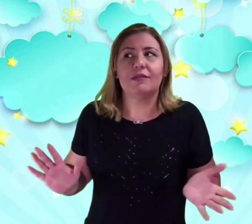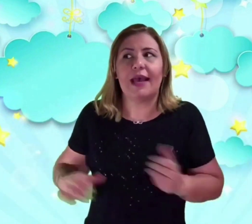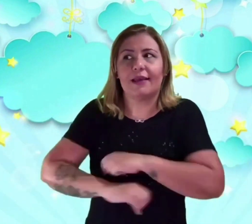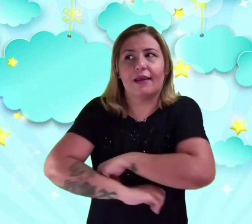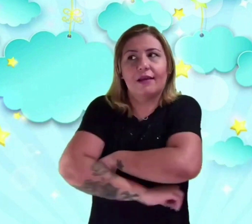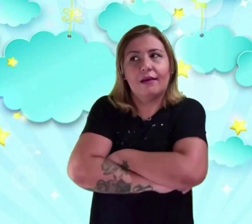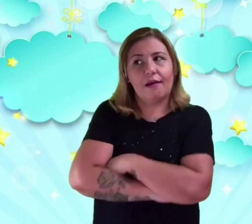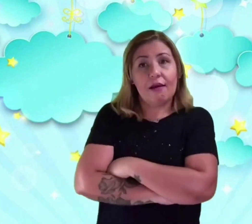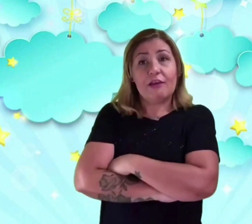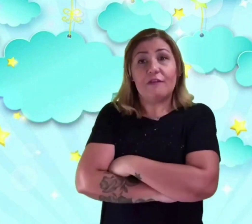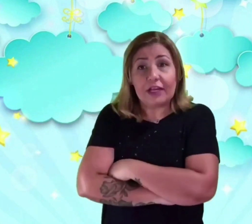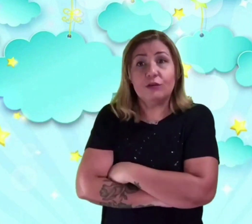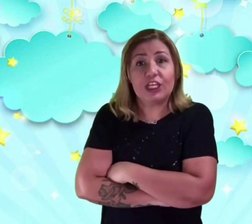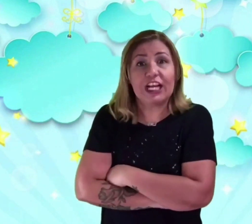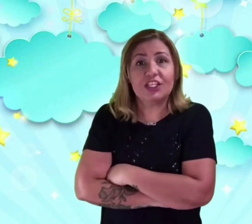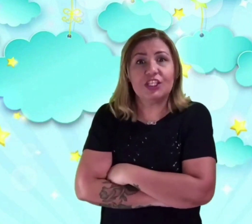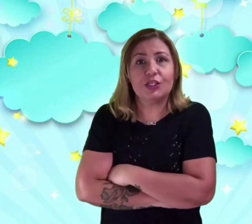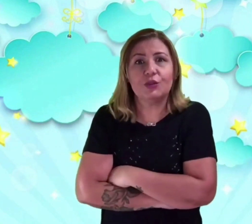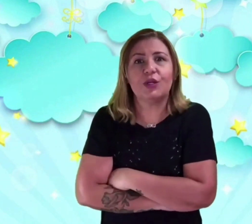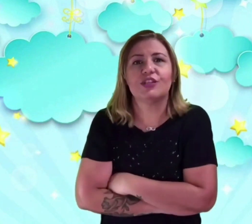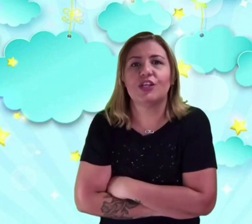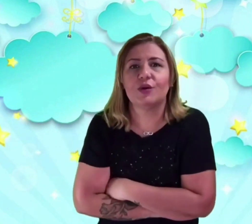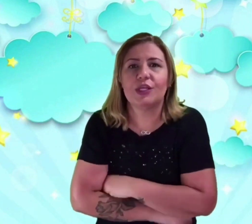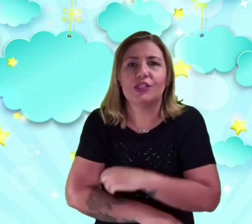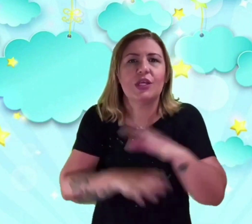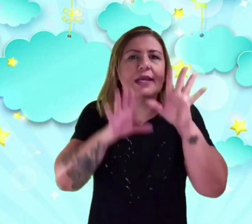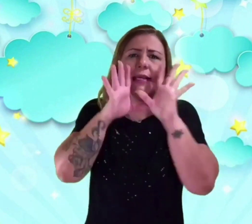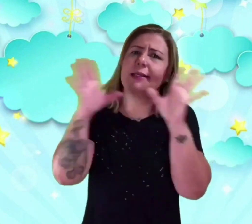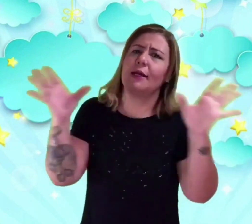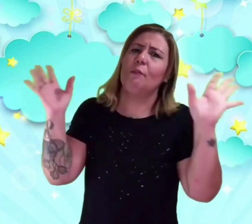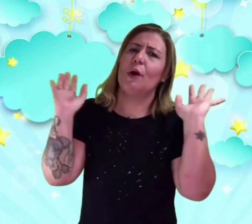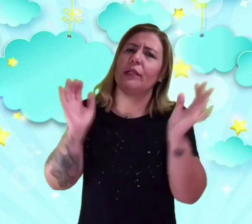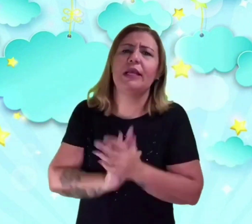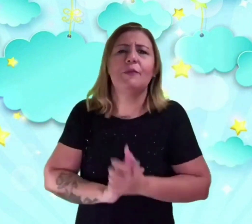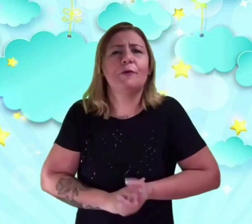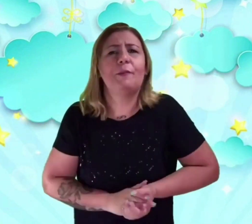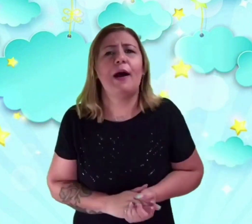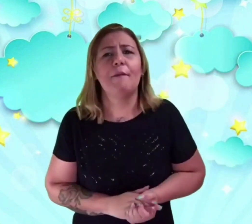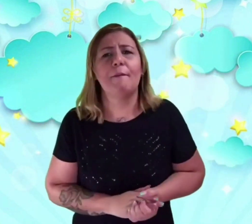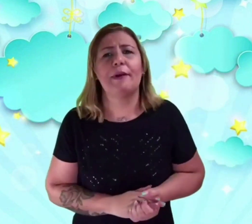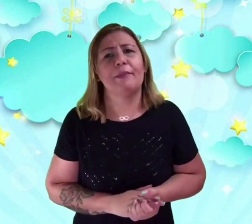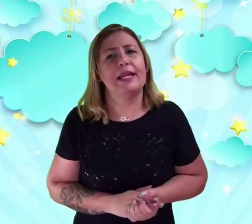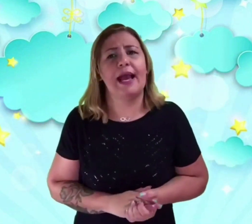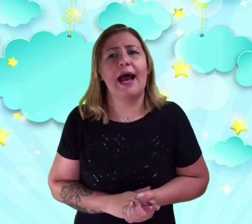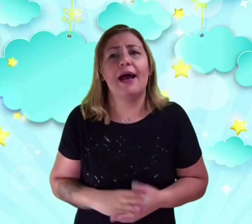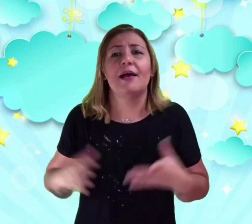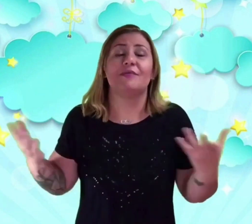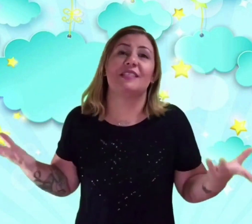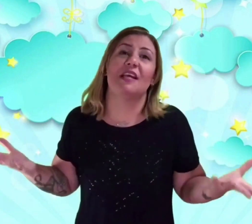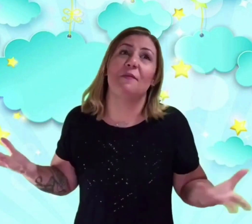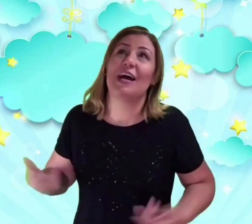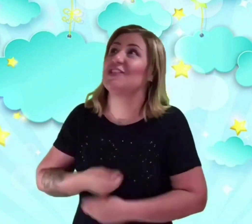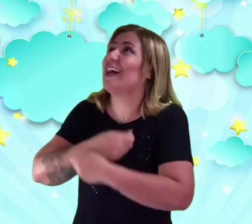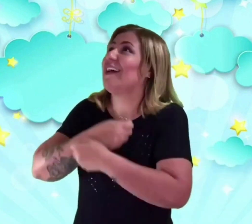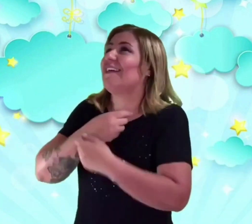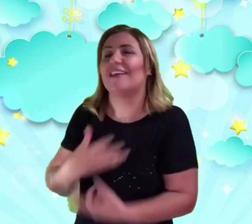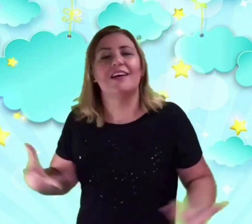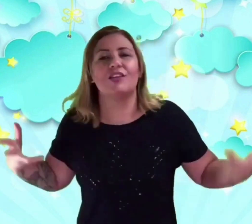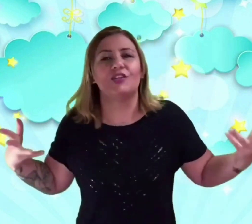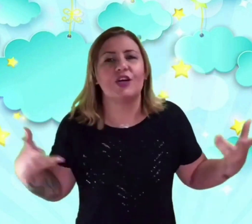conseguem ficam de castigo durante a noite e não podem ir para o palco para brilhar, fazer parte da grande